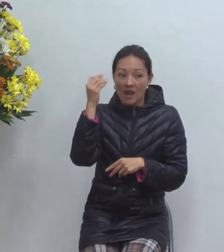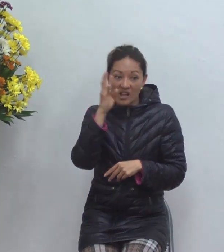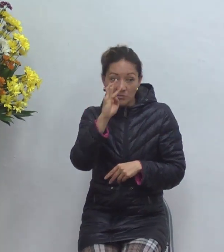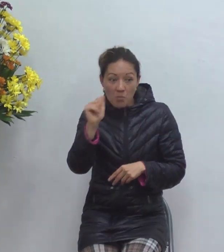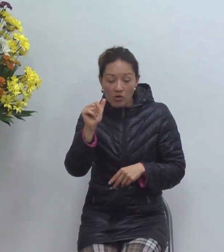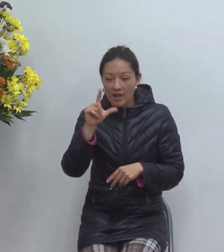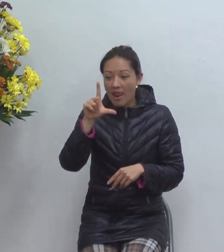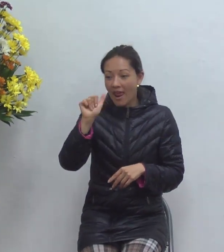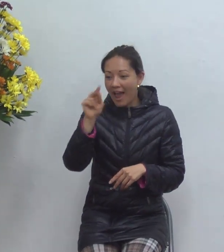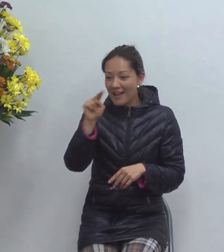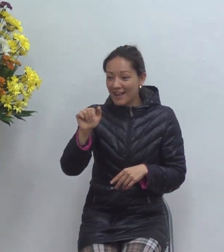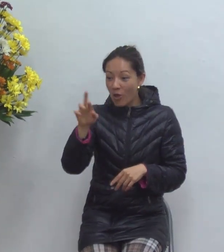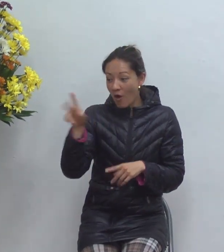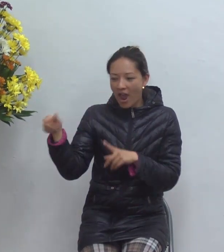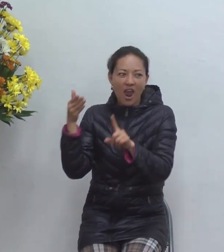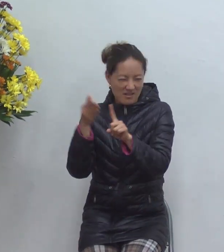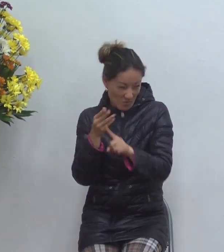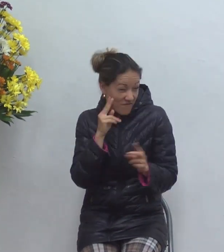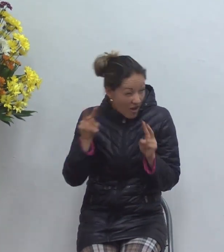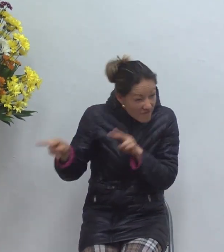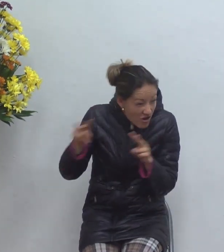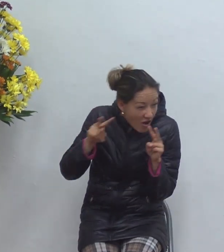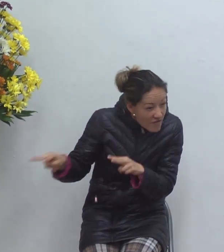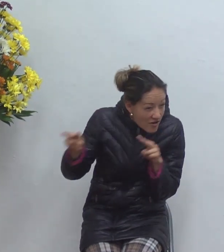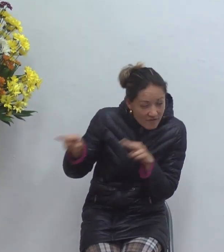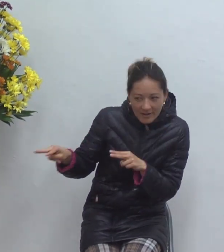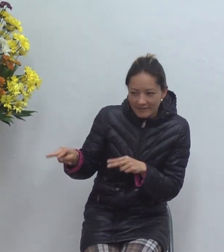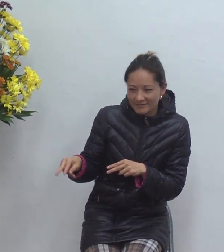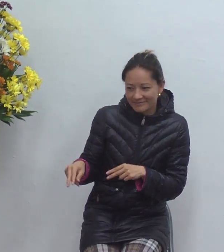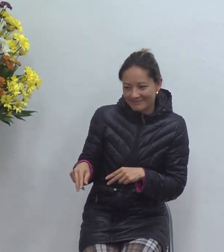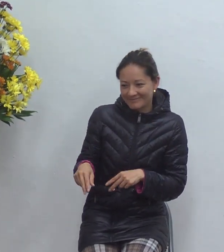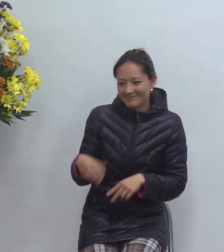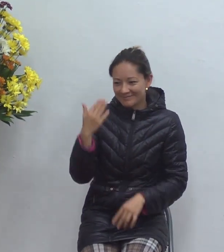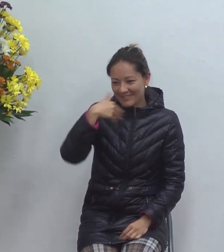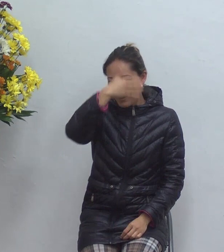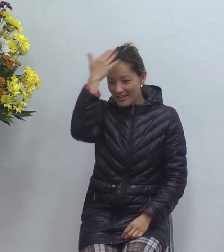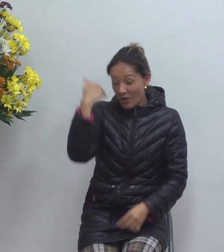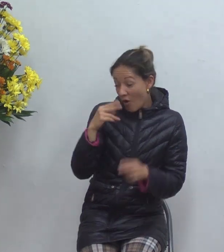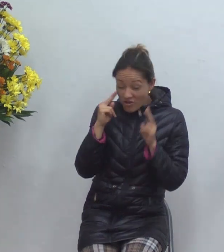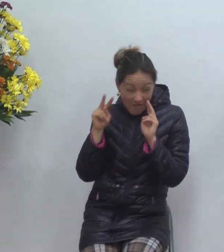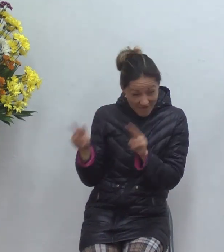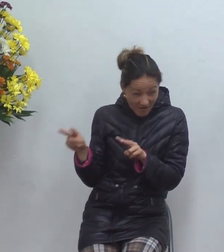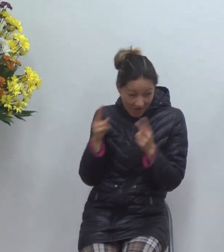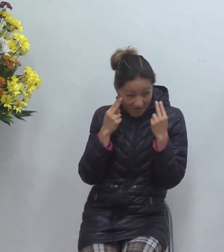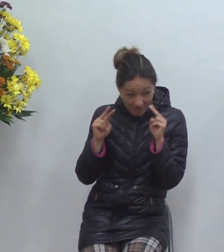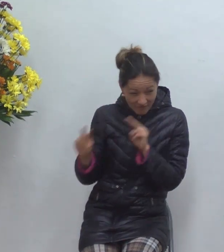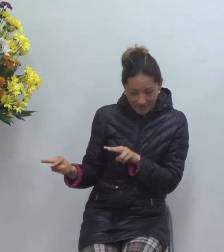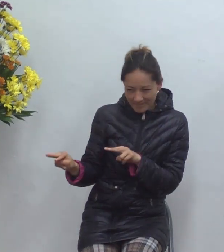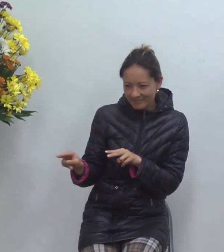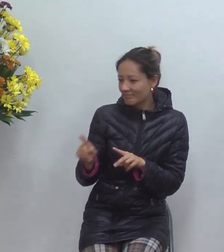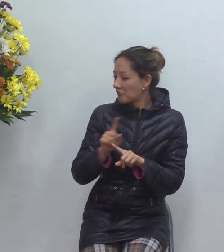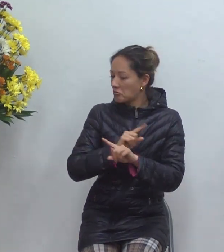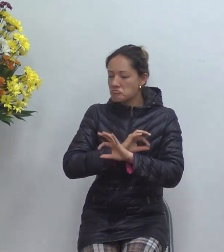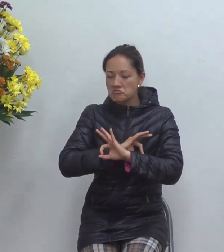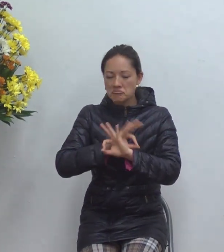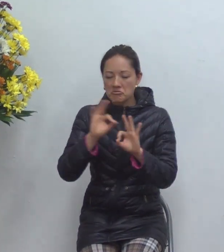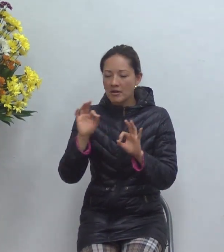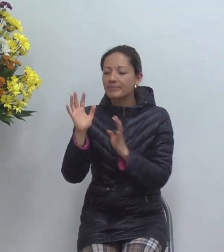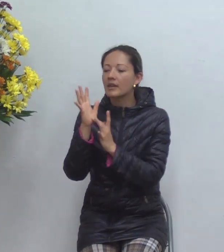hay claro que sí esto sería la argumentación perfecta pero jesús ha mostrado que él es por eso le dice a los judíos a los